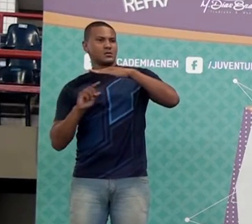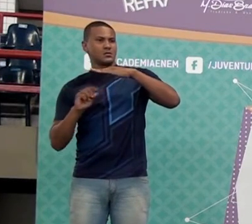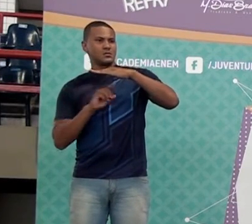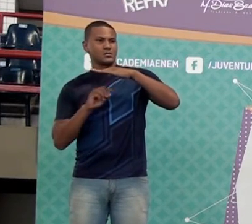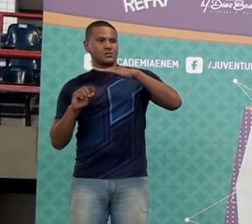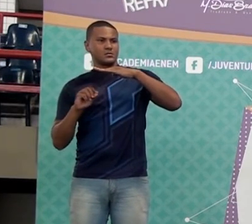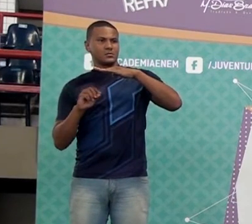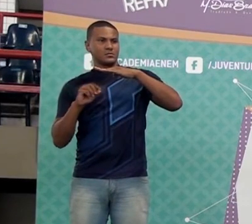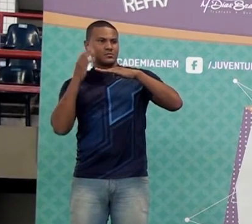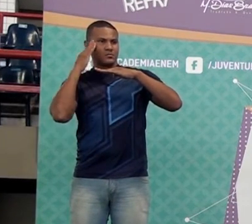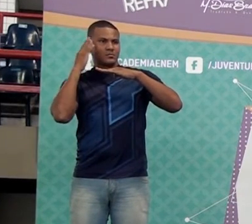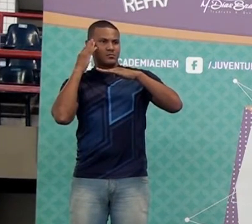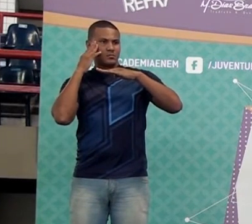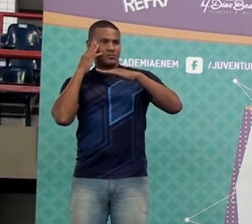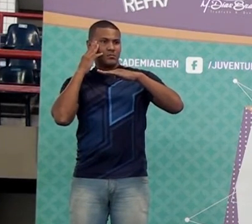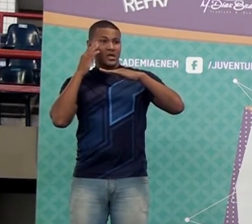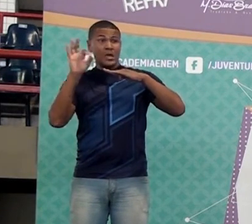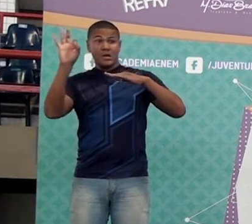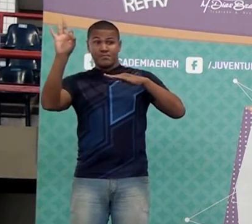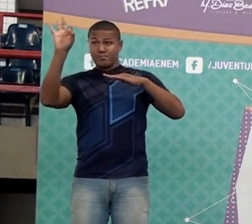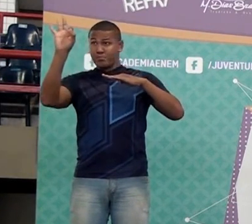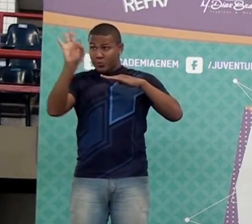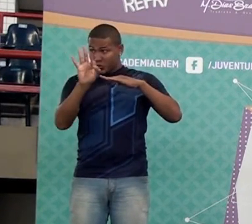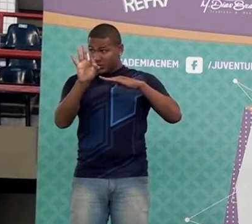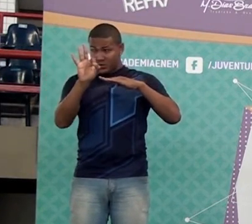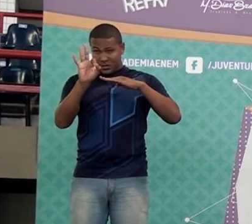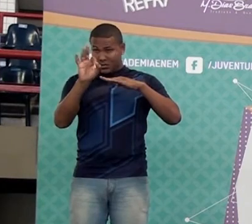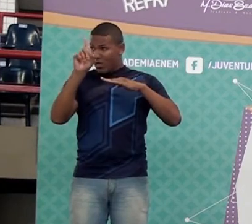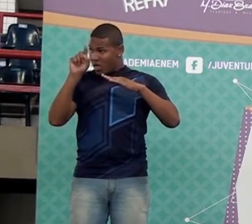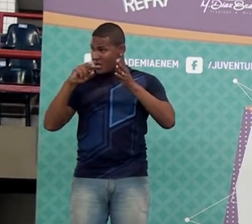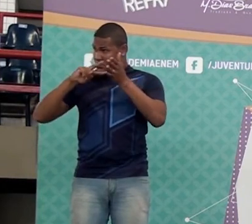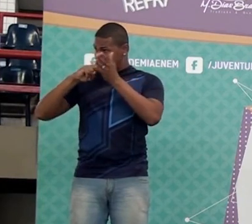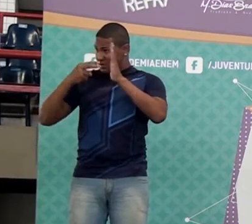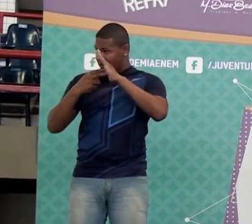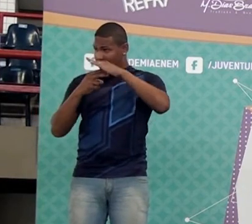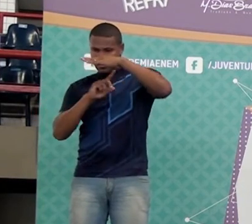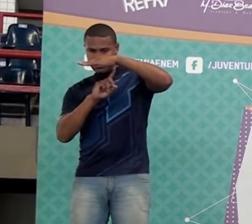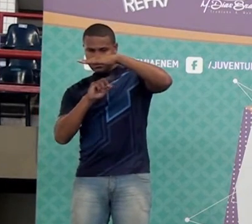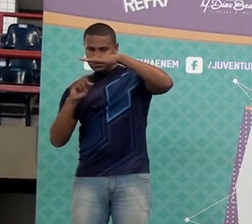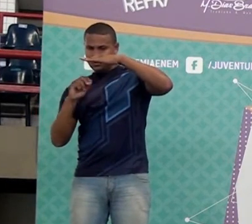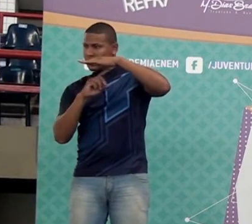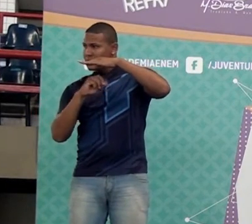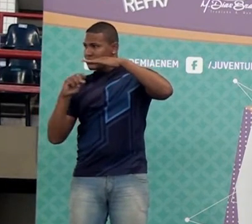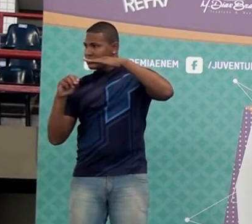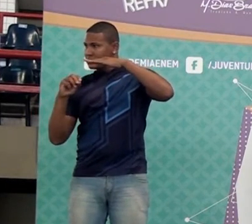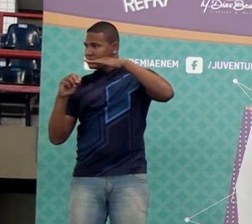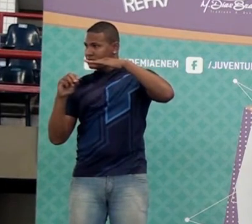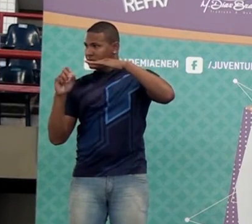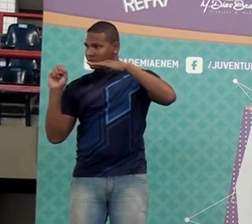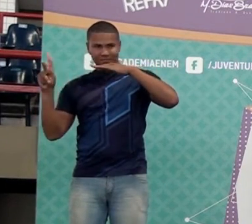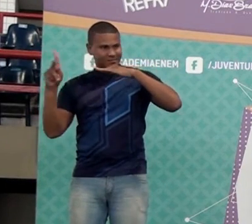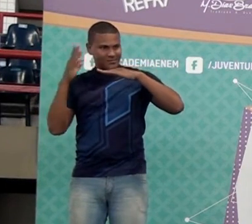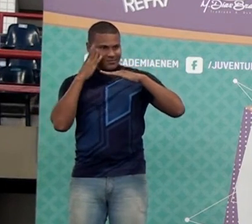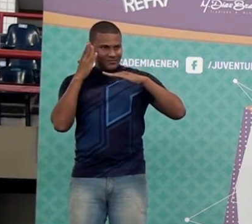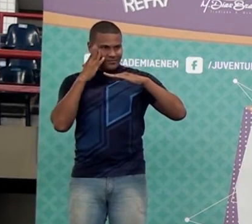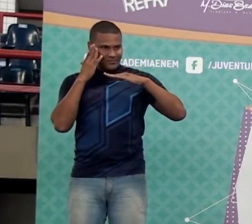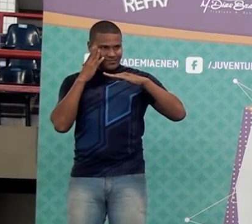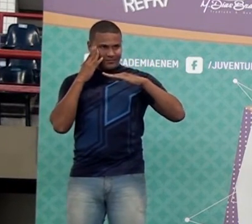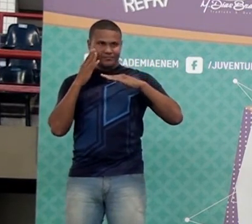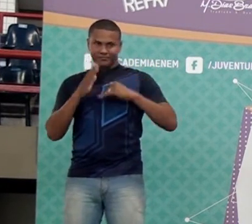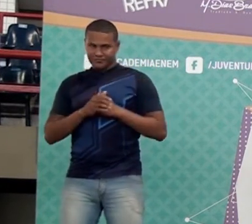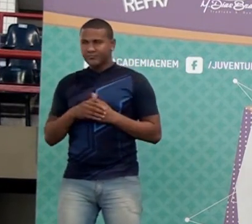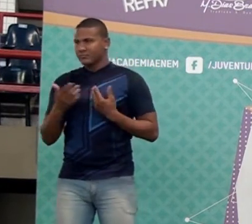o símbolo, significa uma divisão por cem. Está claro? Então eu posso dizer o seguinte, 60%